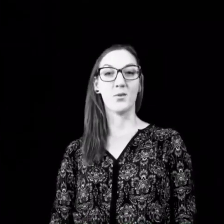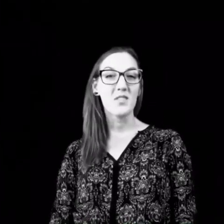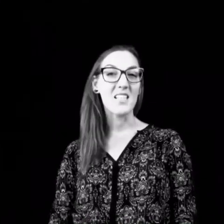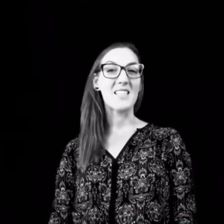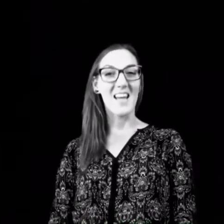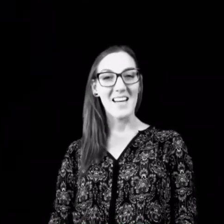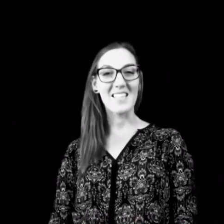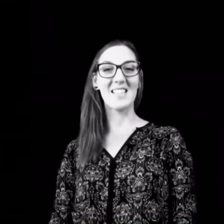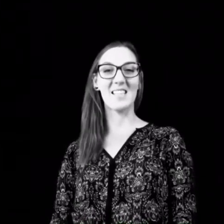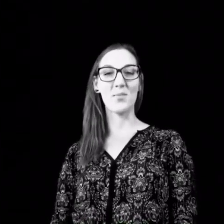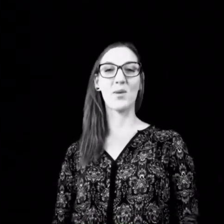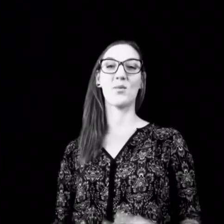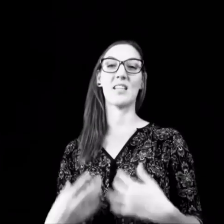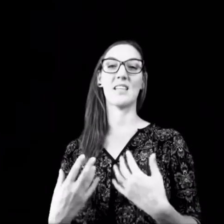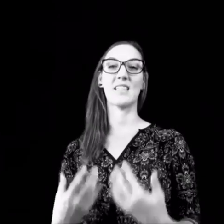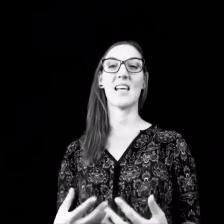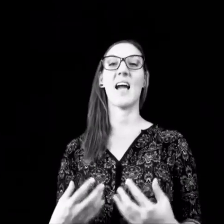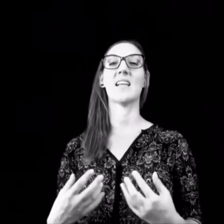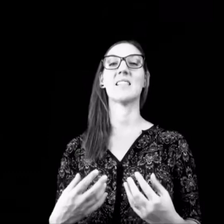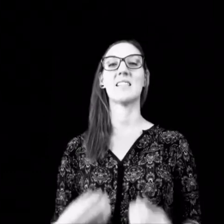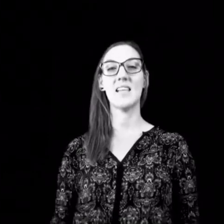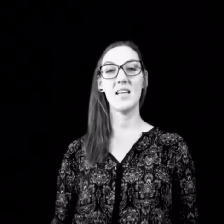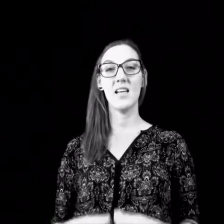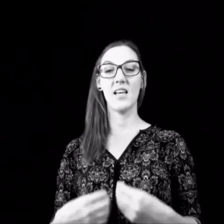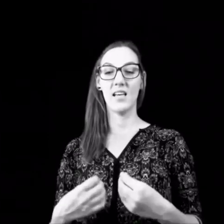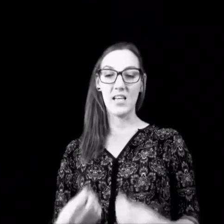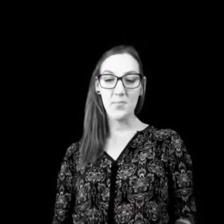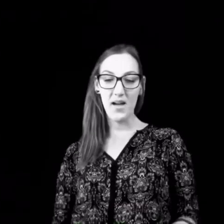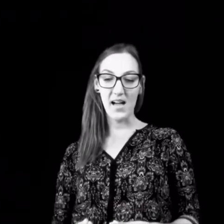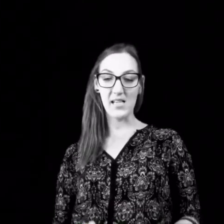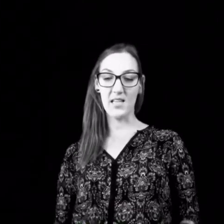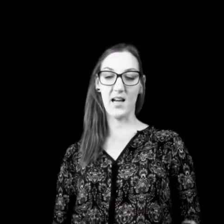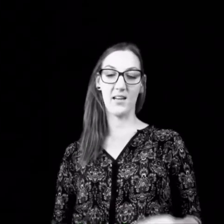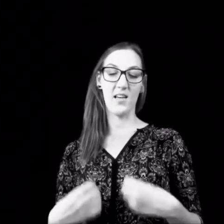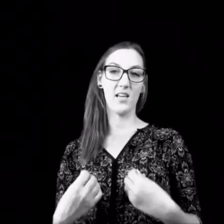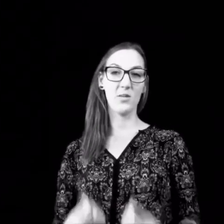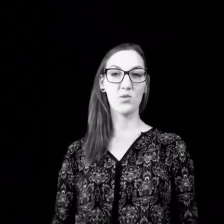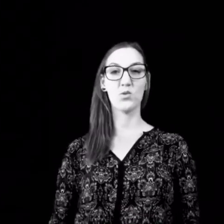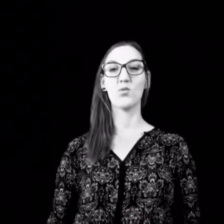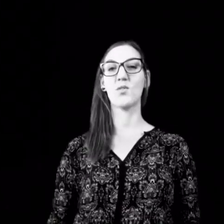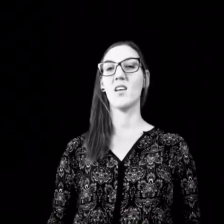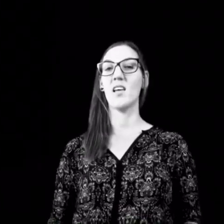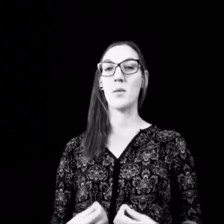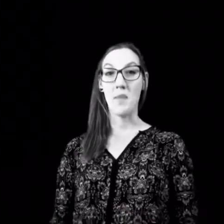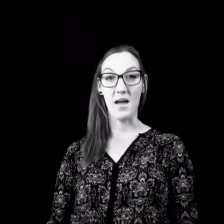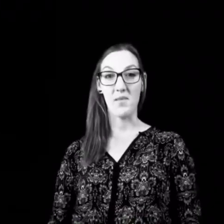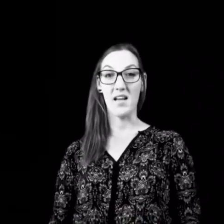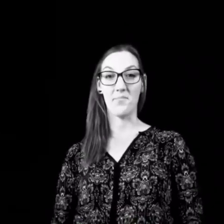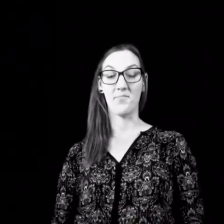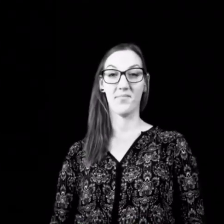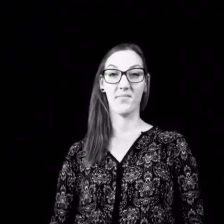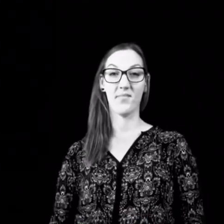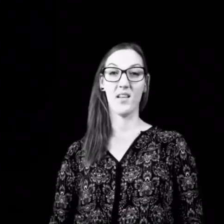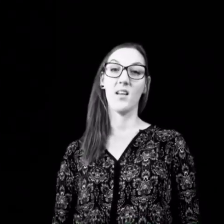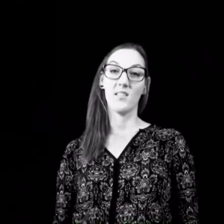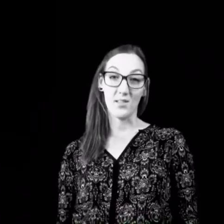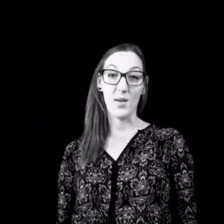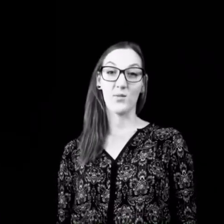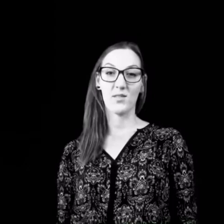gute Idee, dass ich hier bin und ich entdecke einen Sinn im Alltag, im Tun, in meinem Leben. Das macht uns